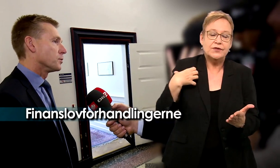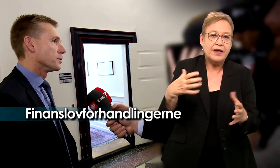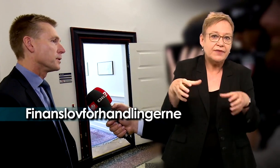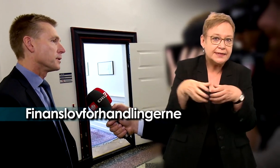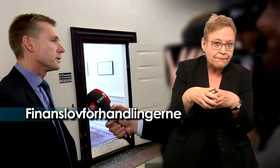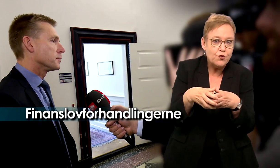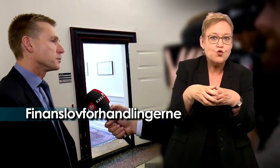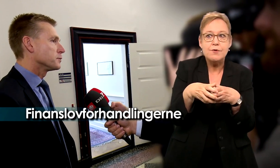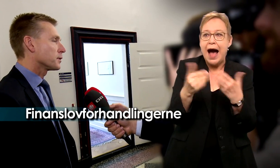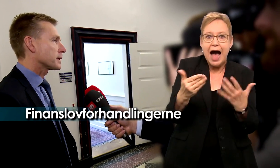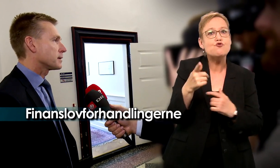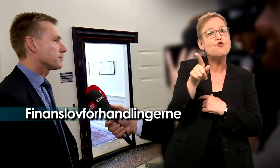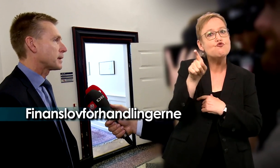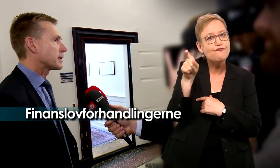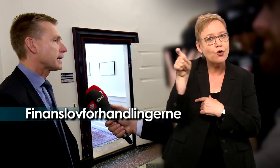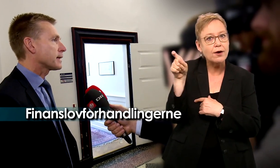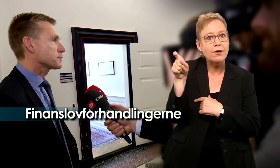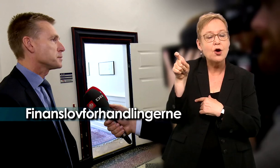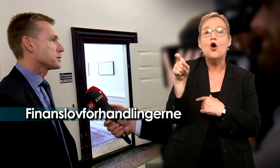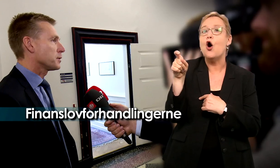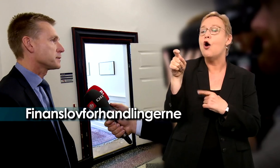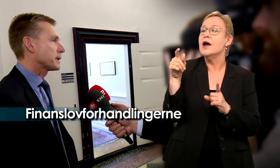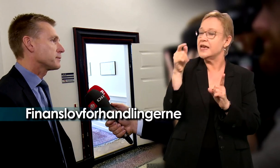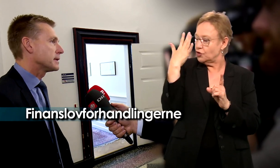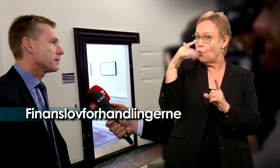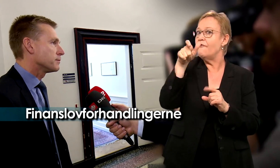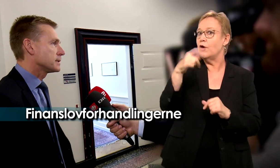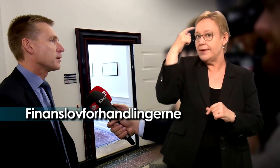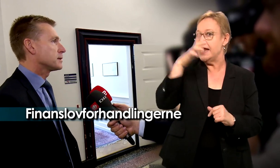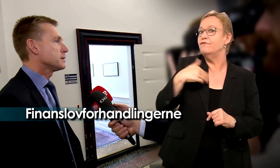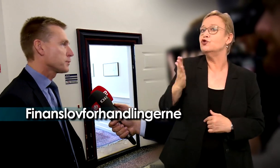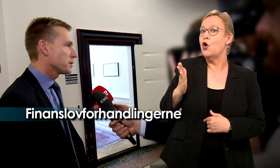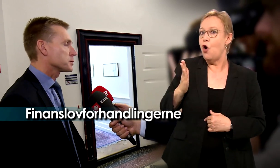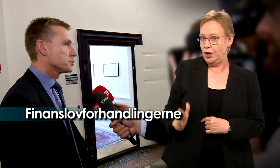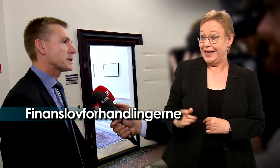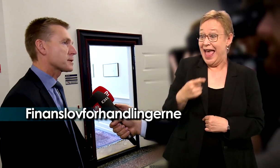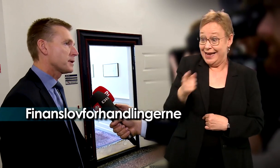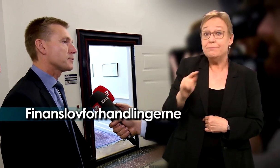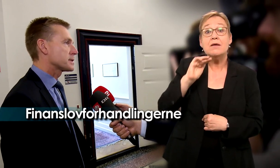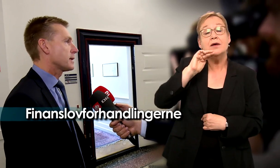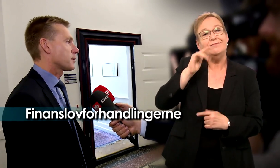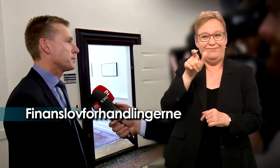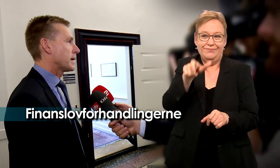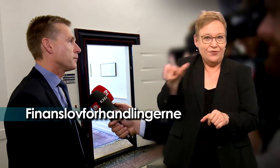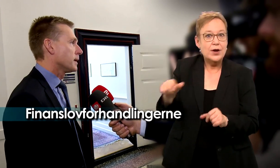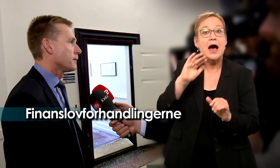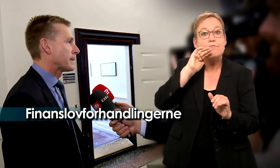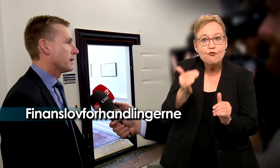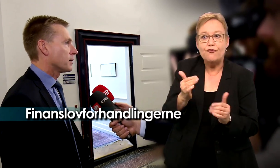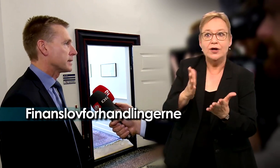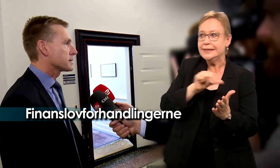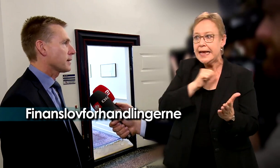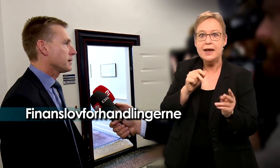udfordringer. Og man vil kende Dansk Folkeparti dårligt, hvis man ikke ved, at de befolkningsgrupper, der har svært ved selv at komme igennem